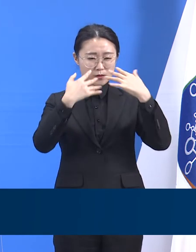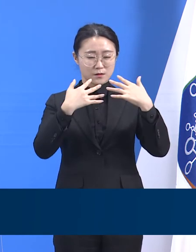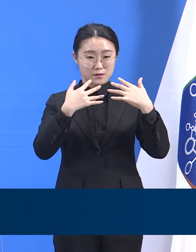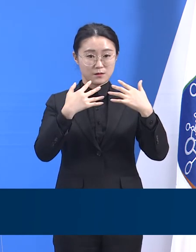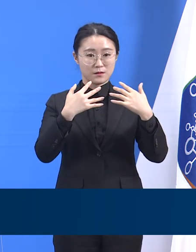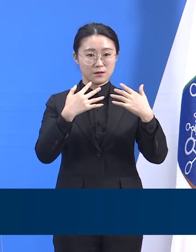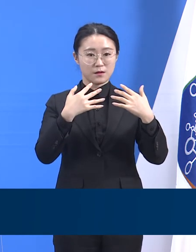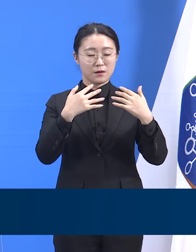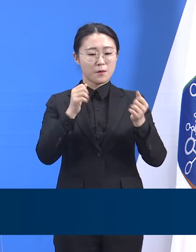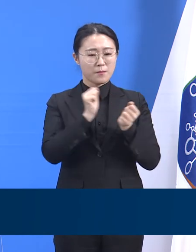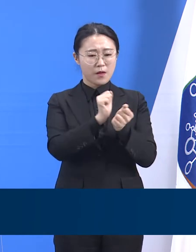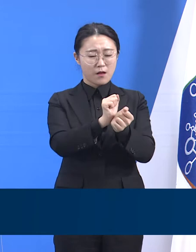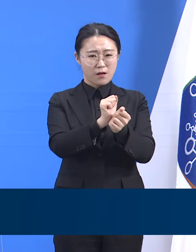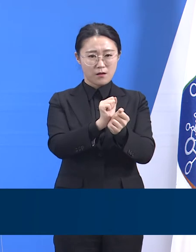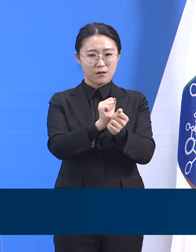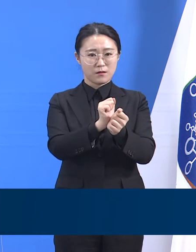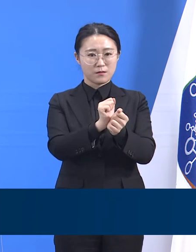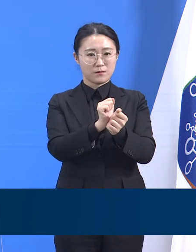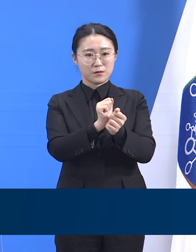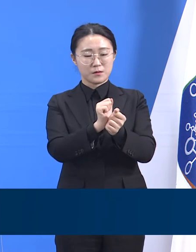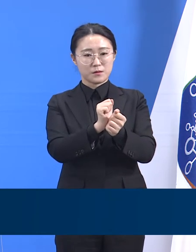역학조사를 실시 중입니다.